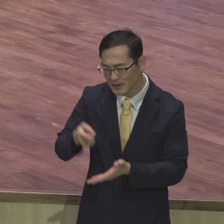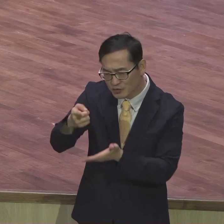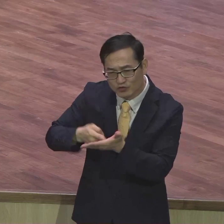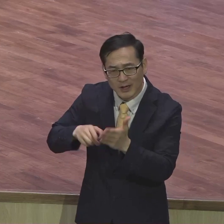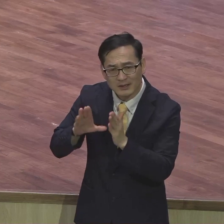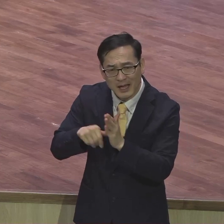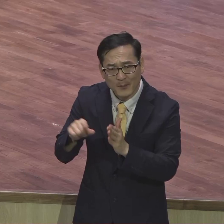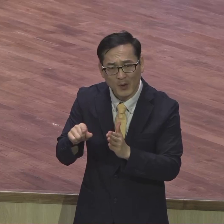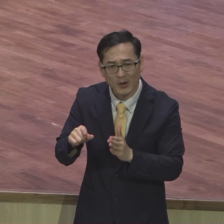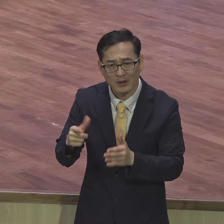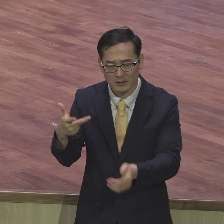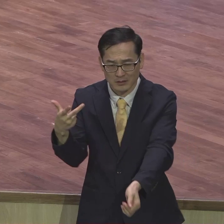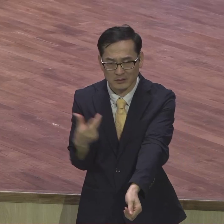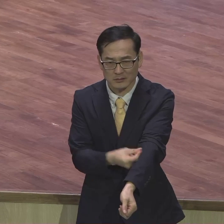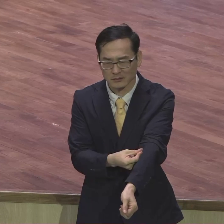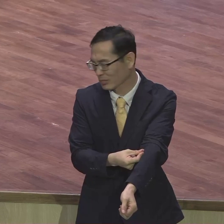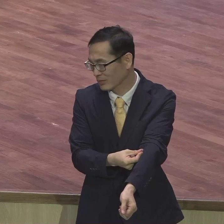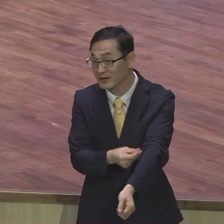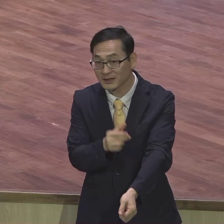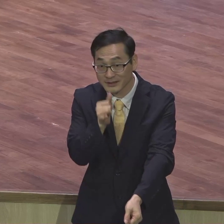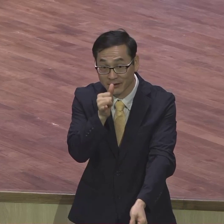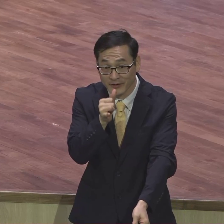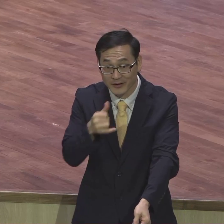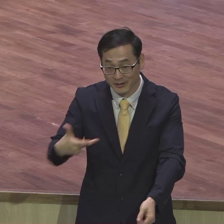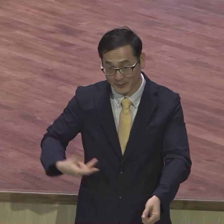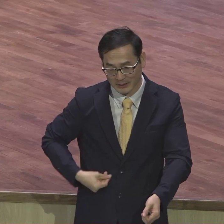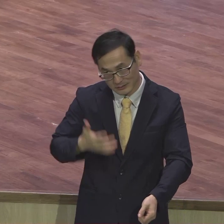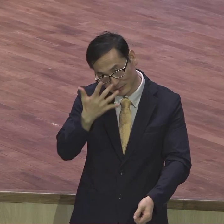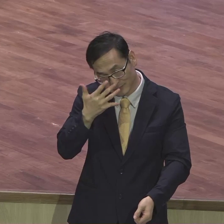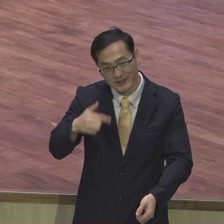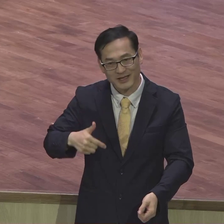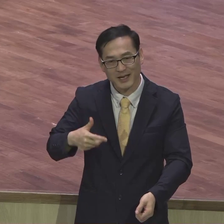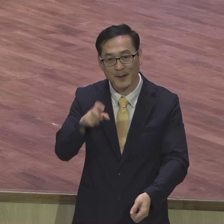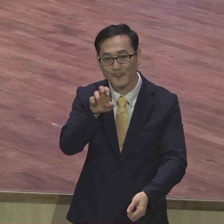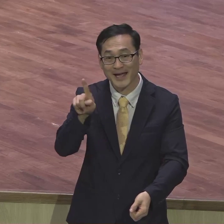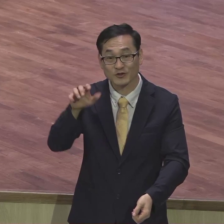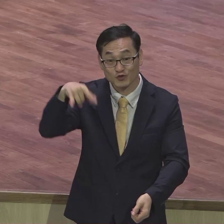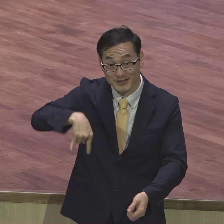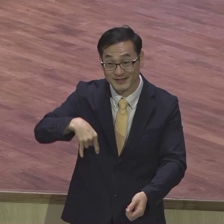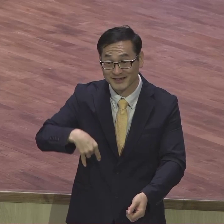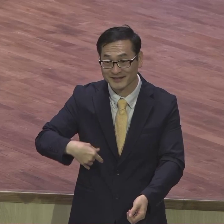마취를 해요 마취를 하게 되면 그 환자에게 그 산모에게